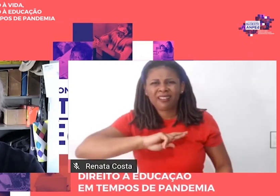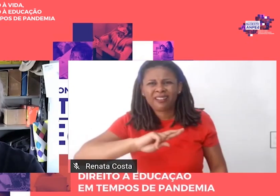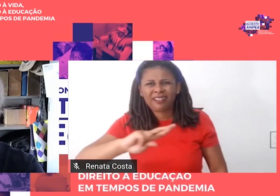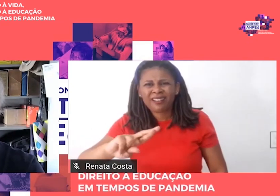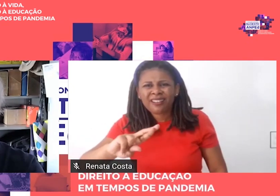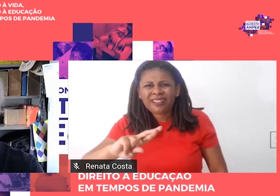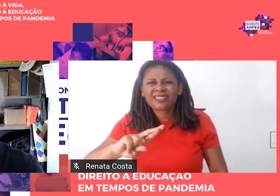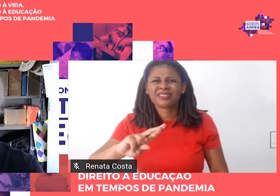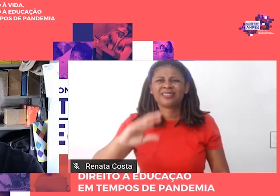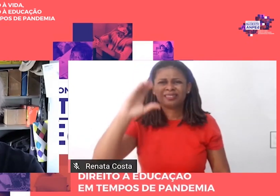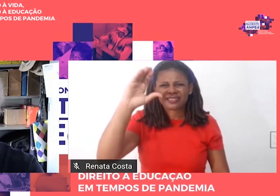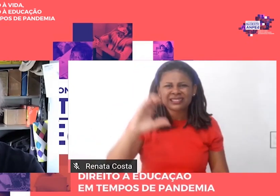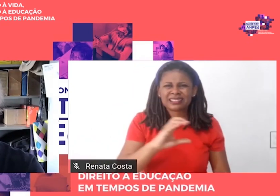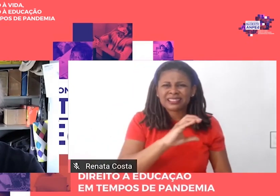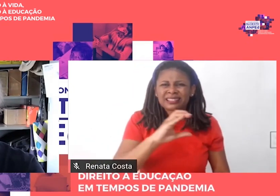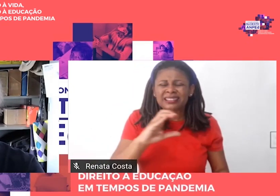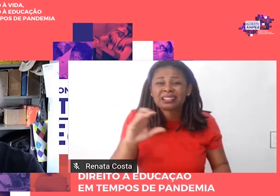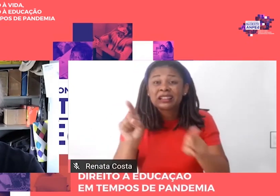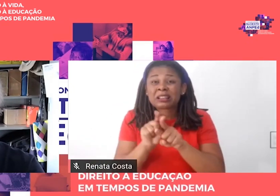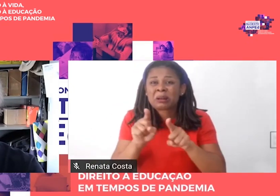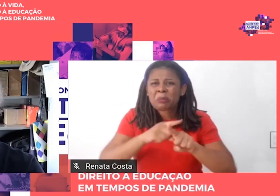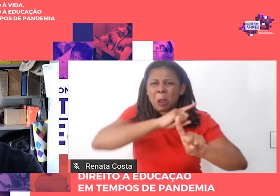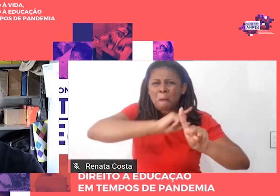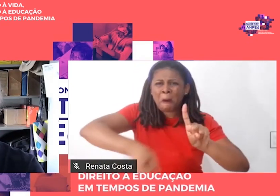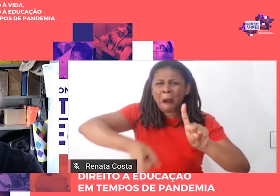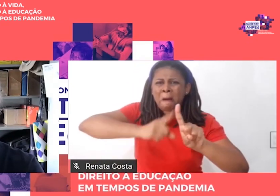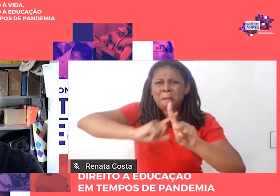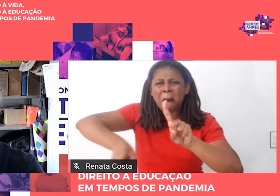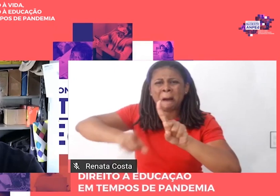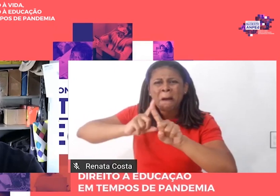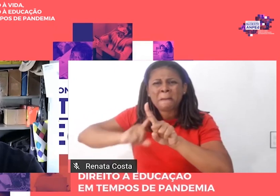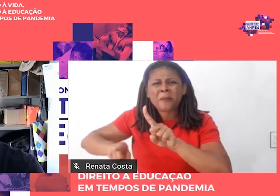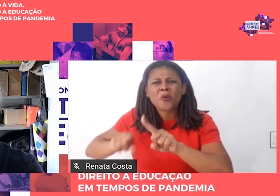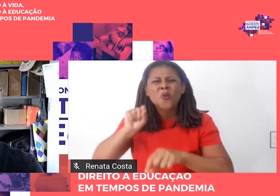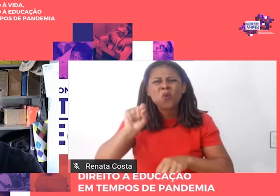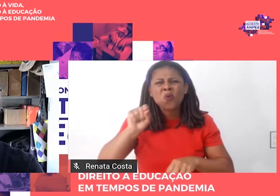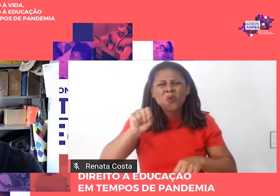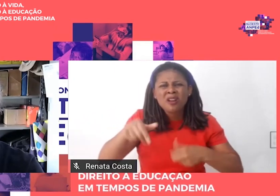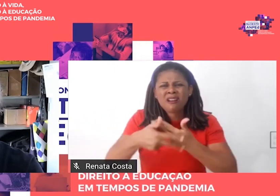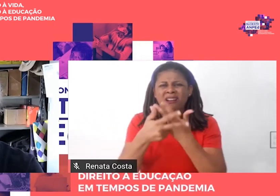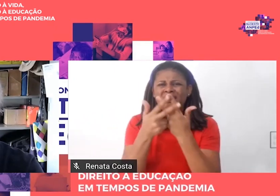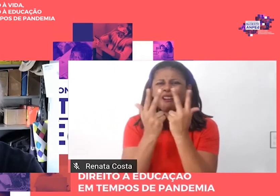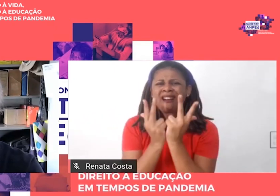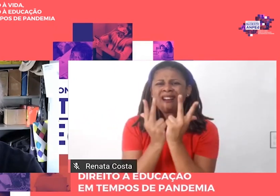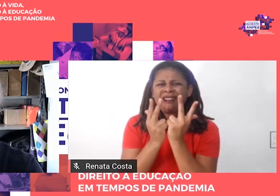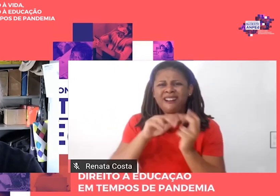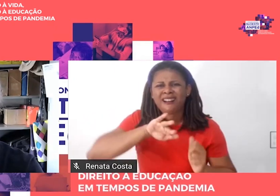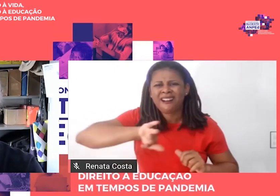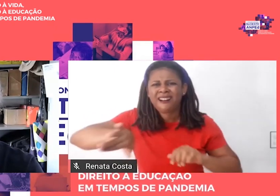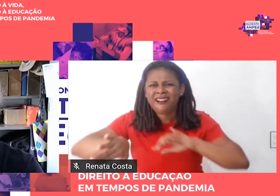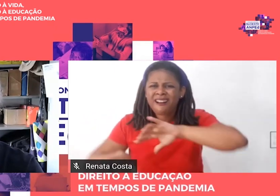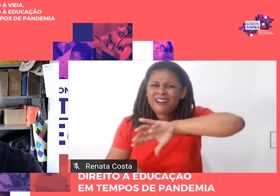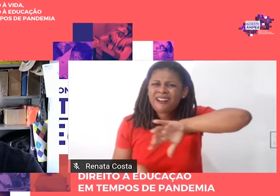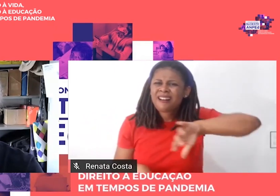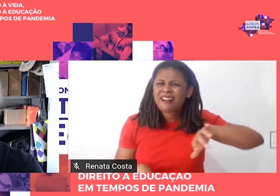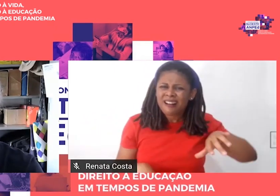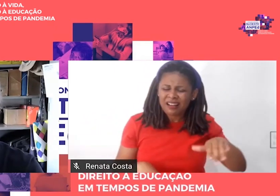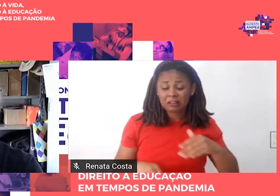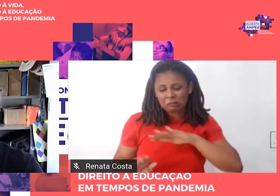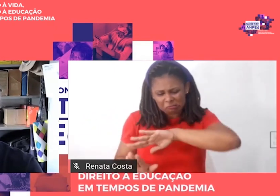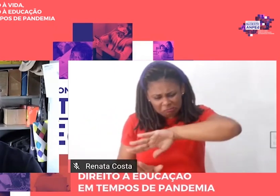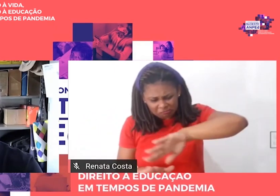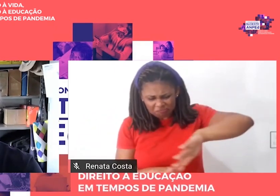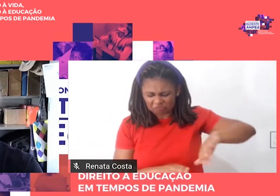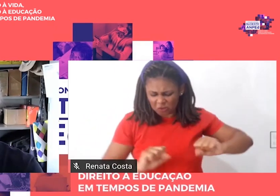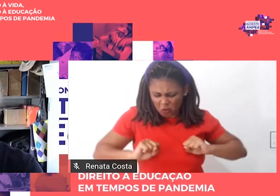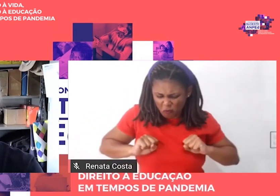todas as cores. E a estes se juntou a rejeição a tudo que lembrasse o legado da